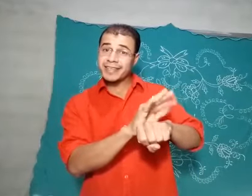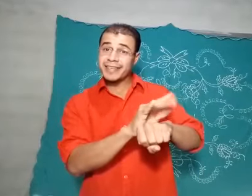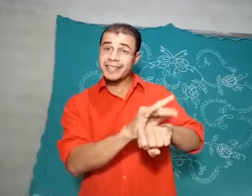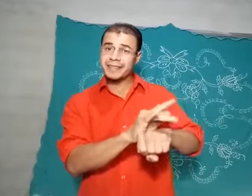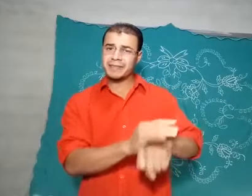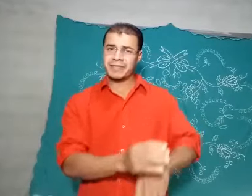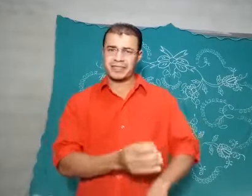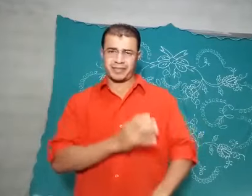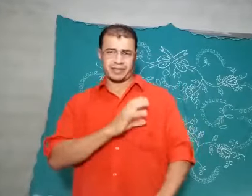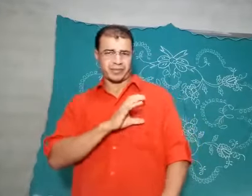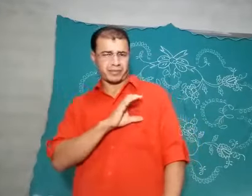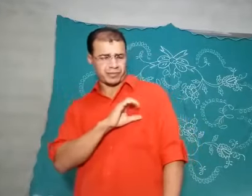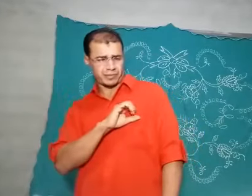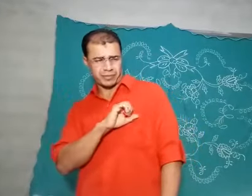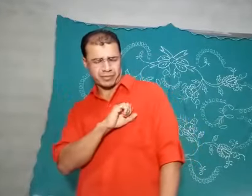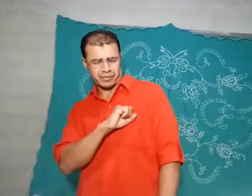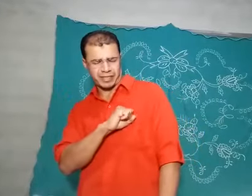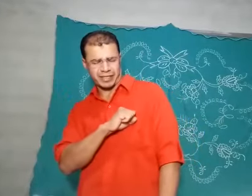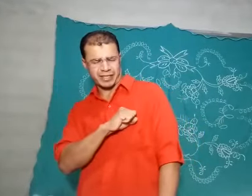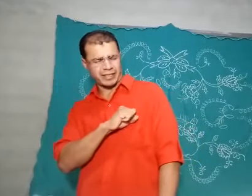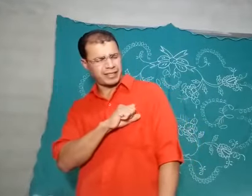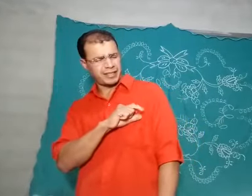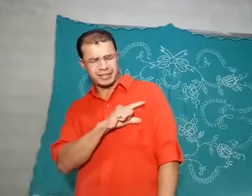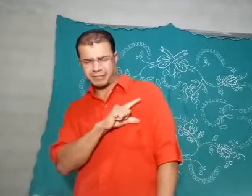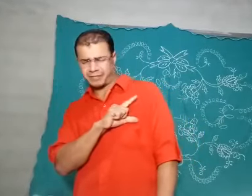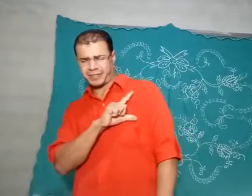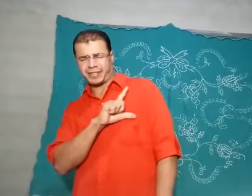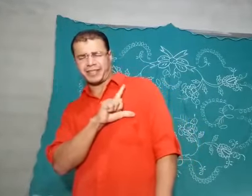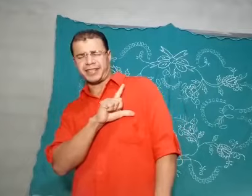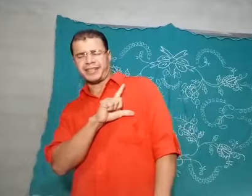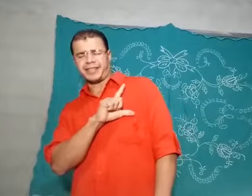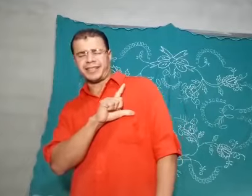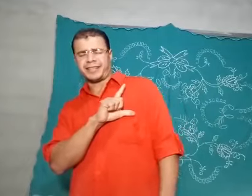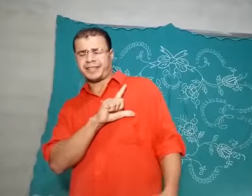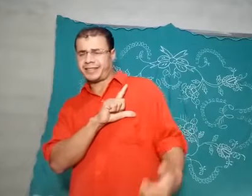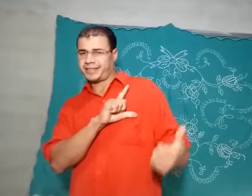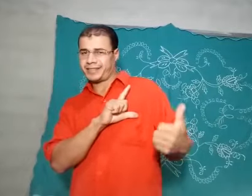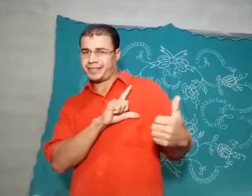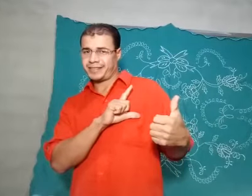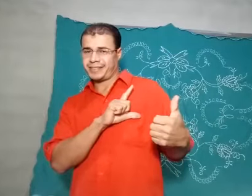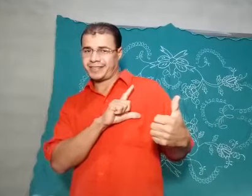E a Libras Academy, eu amo, amo muito. Tá bem? bem?